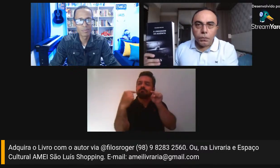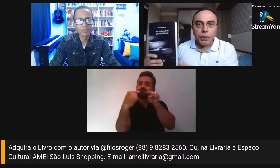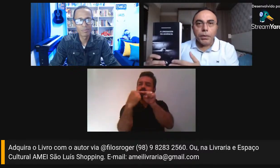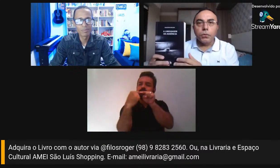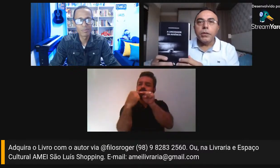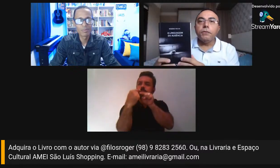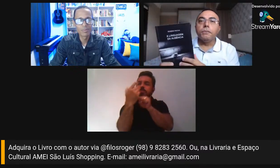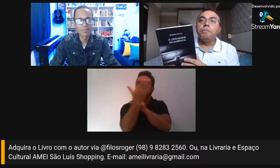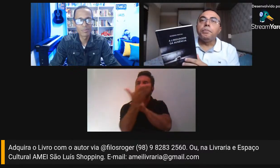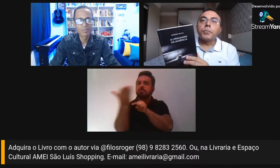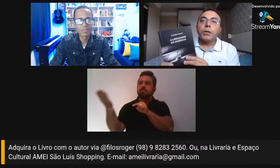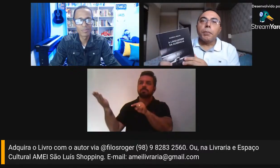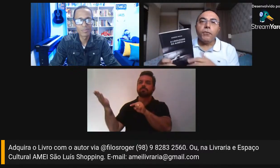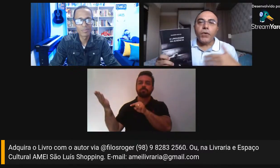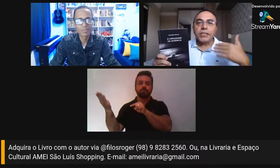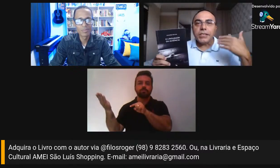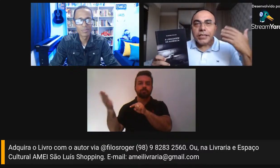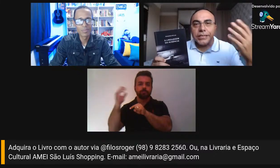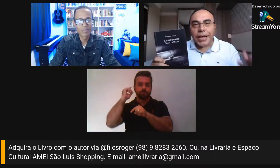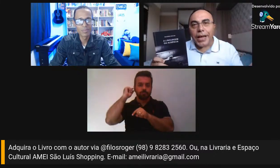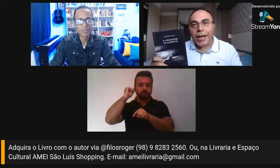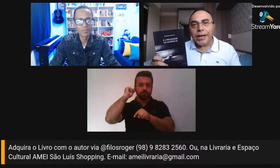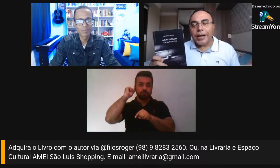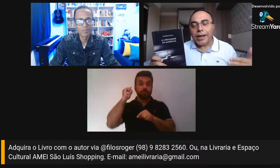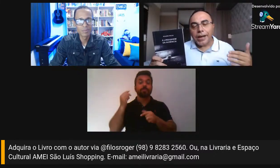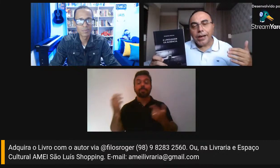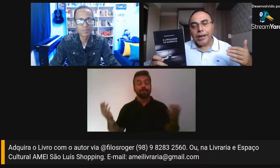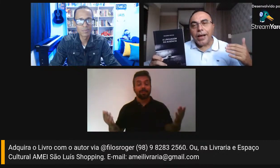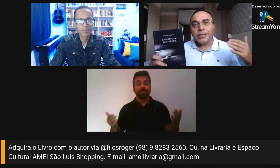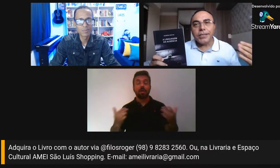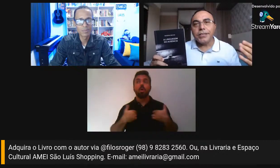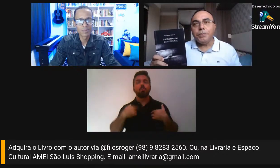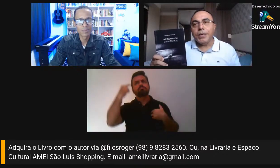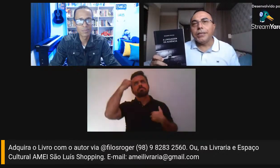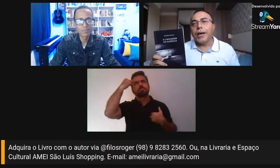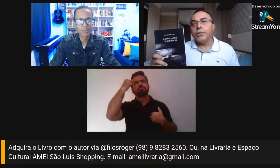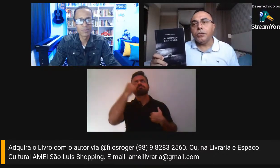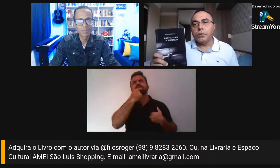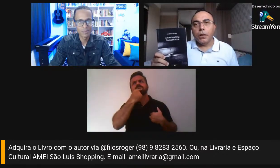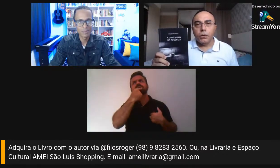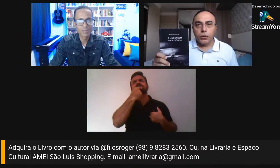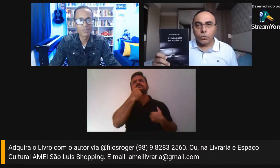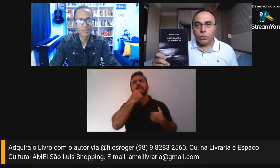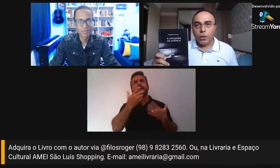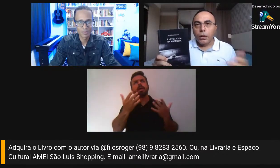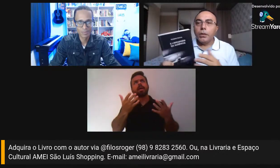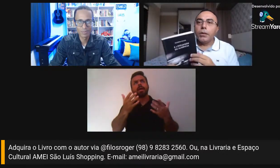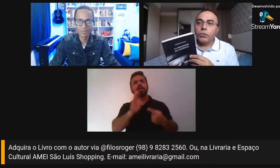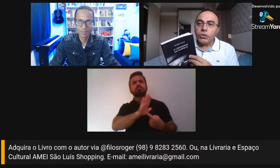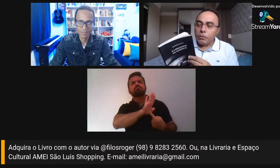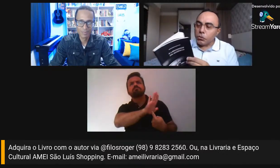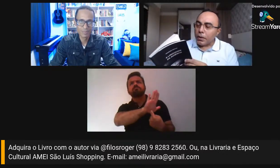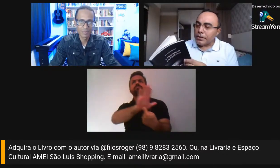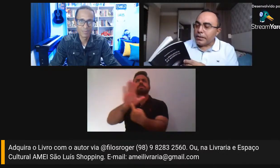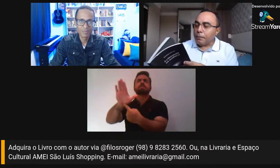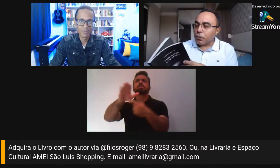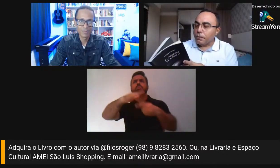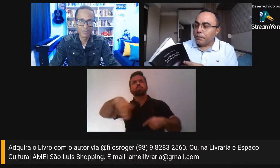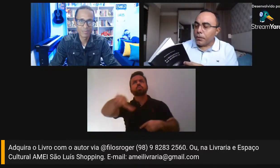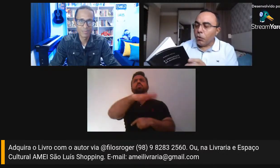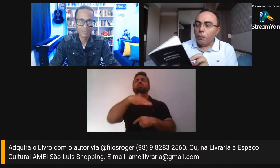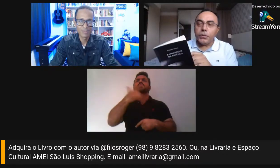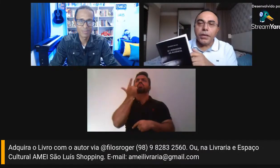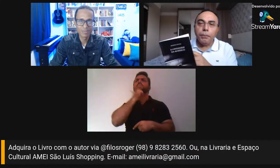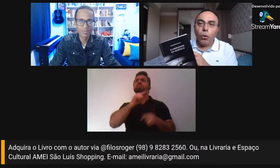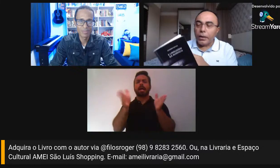existiam no primeiro livro, para facilitar a acessibilidade ao leitor. Então, temos, por exemplo,